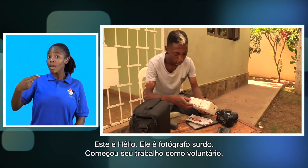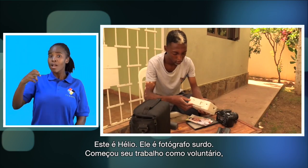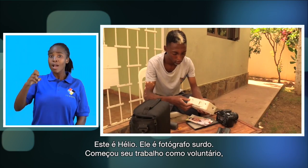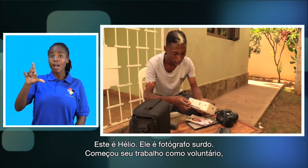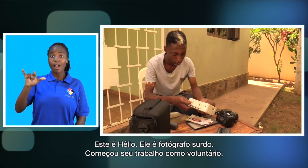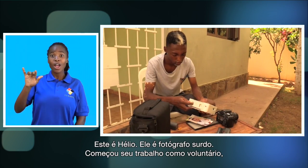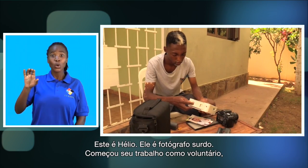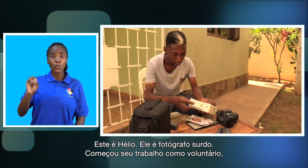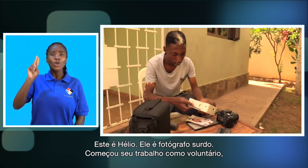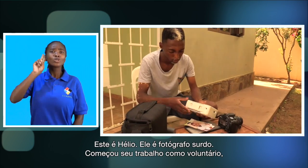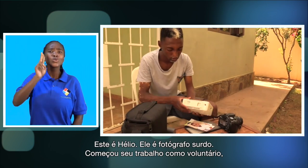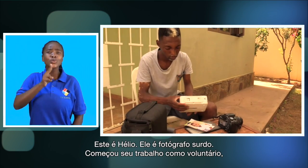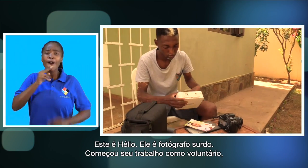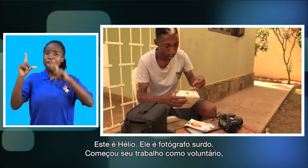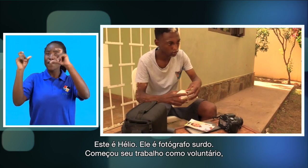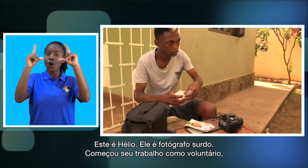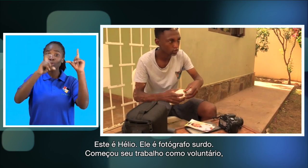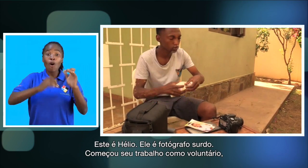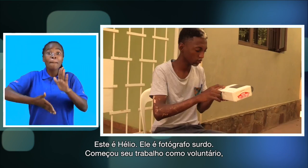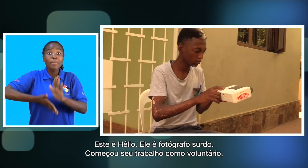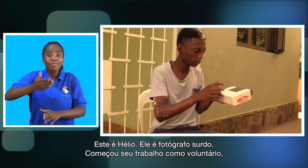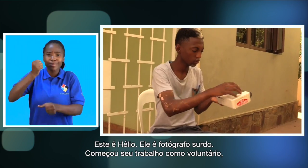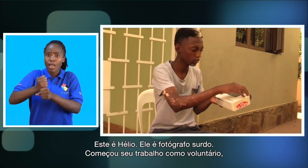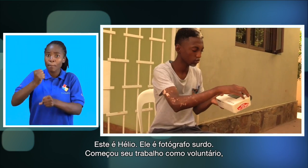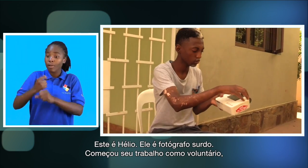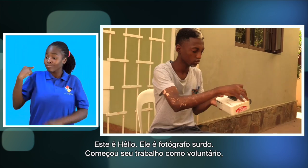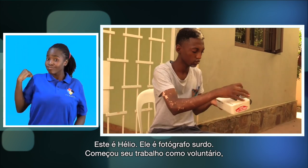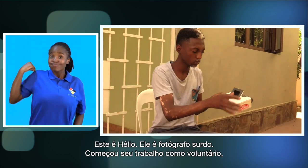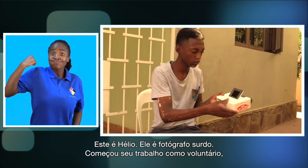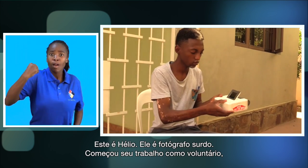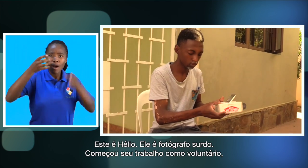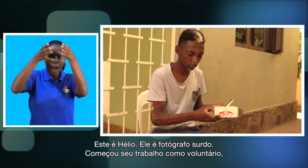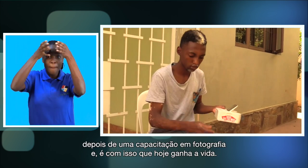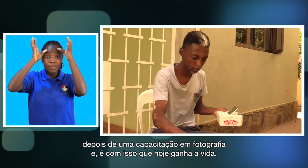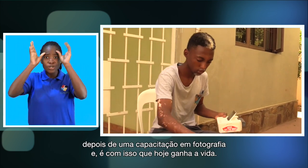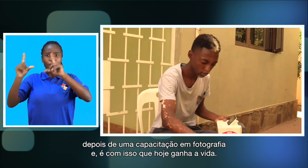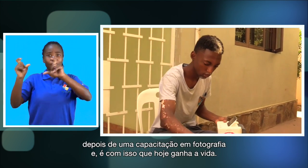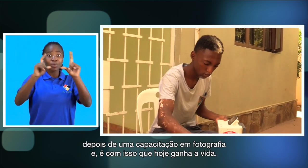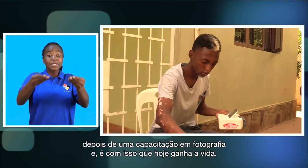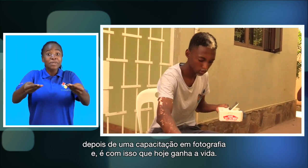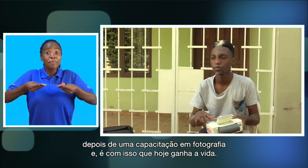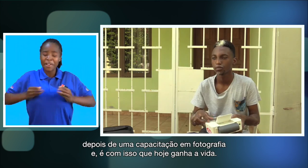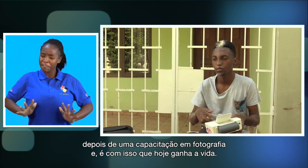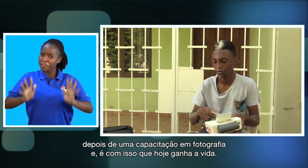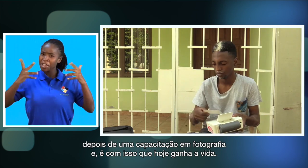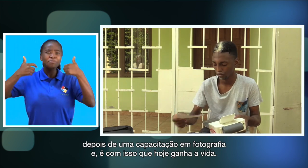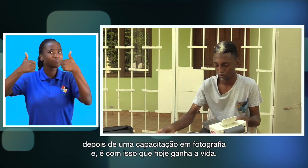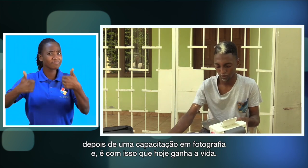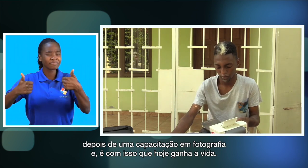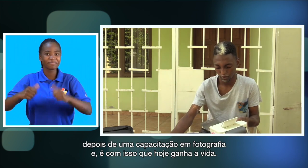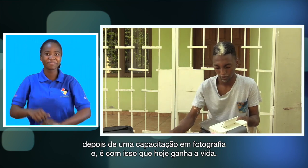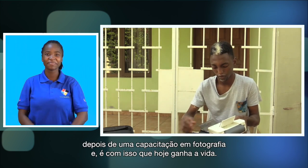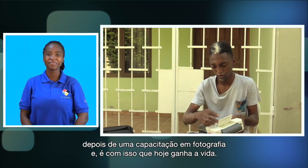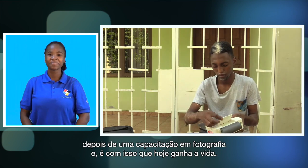Este é Hélio. Ele é fotógrafo surdo. Começou seu trabalho como voluntário, depois de uma capacitação em fotografia. E